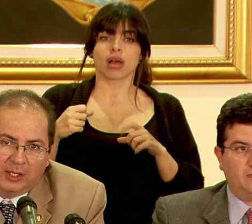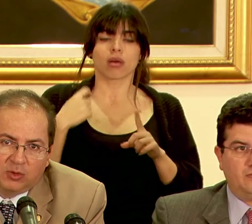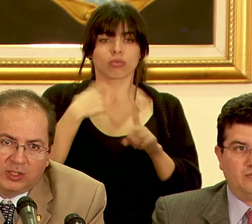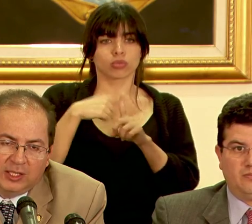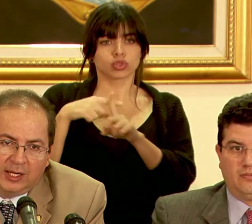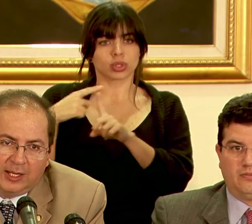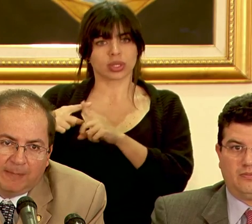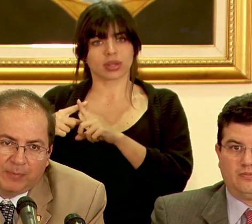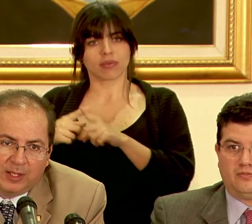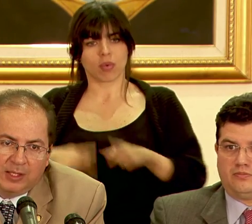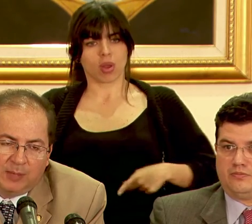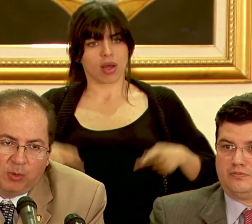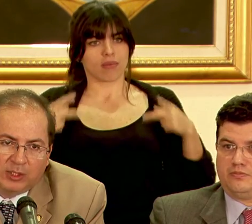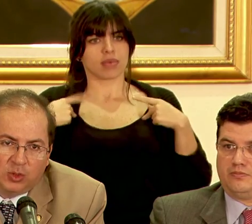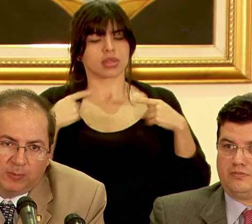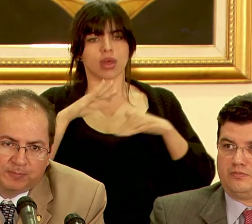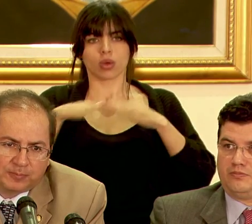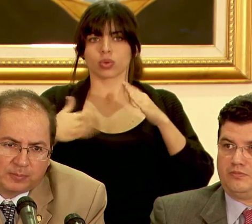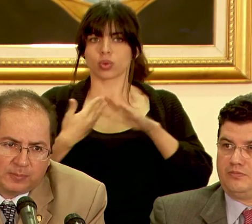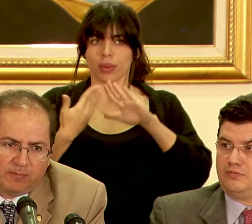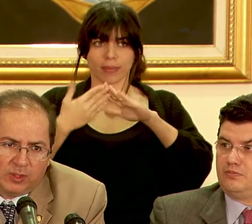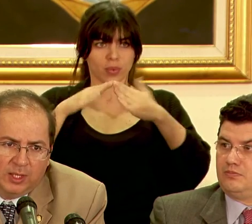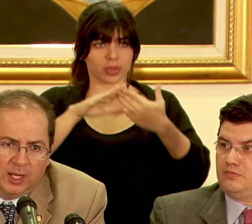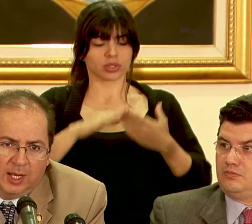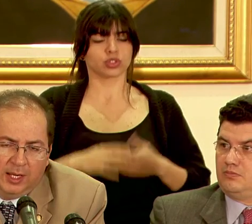en la vida cotidiana de la población